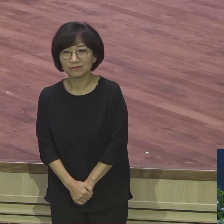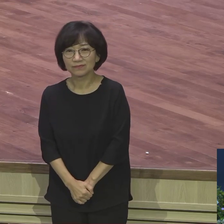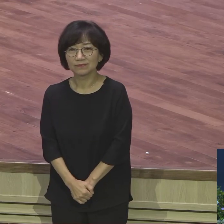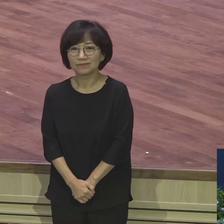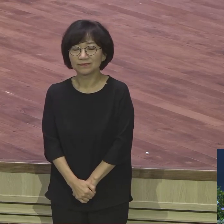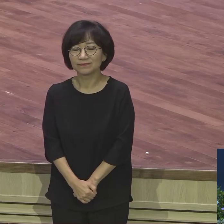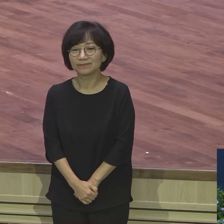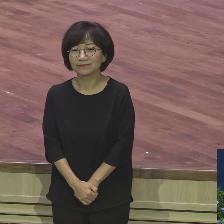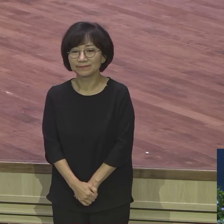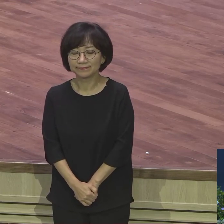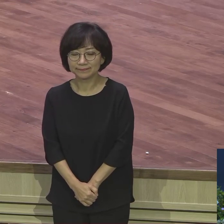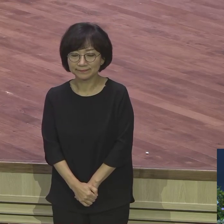사람을 기분 나쁘게